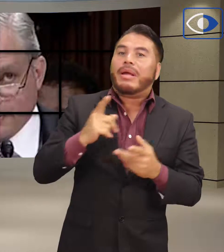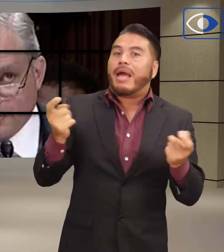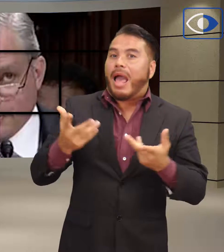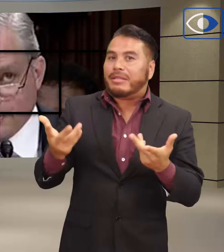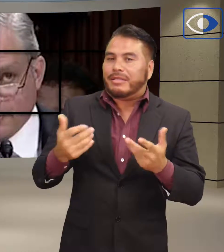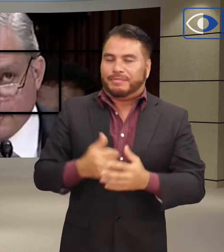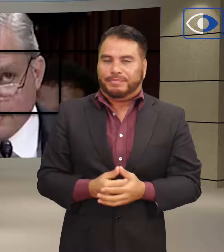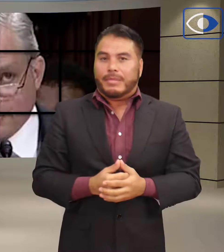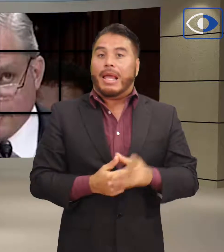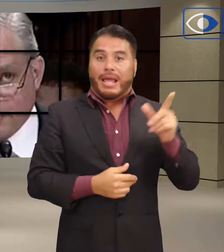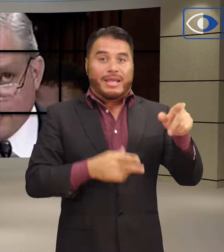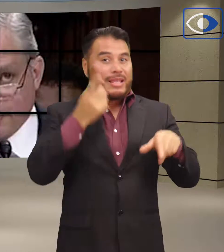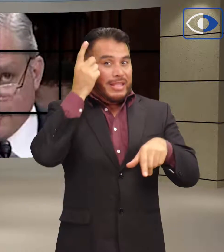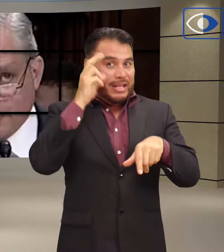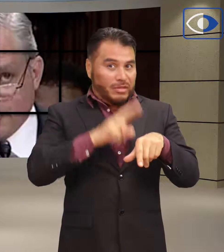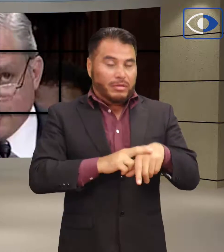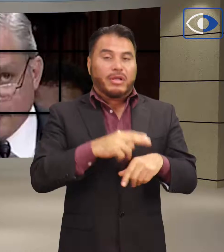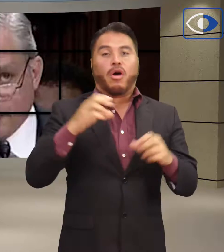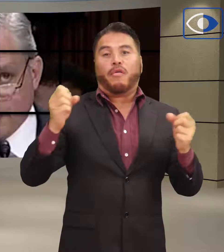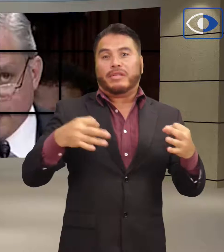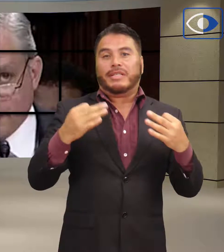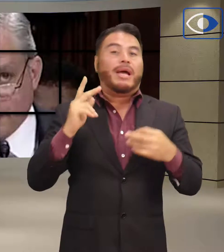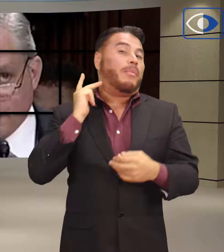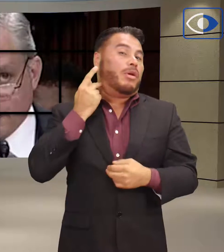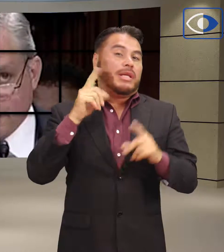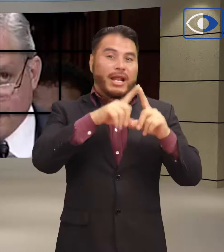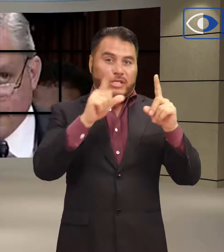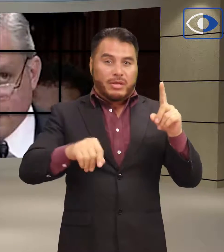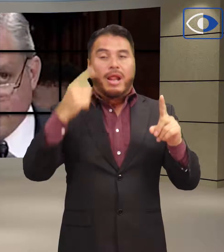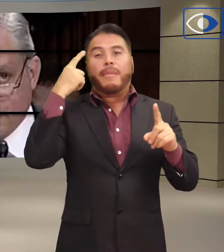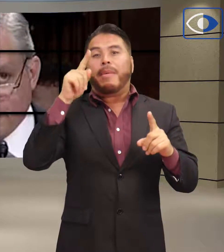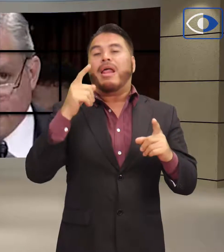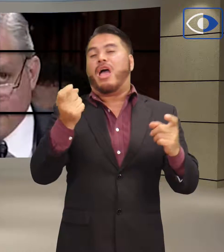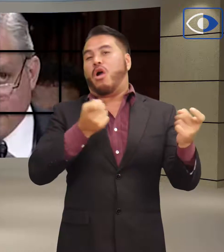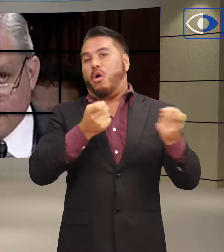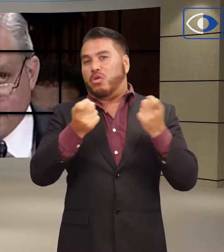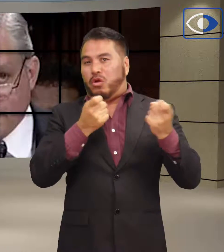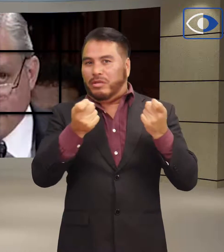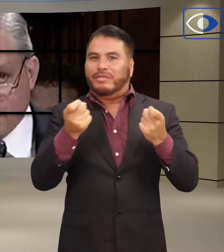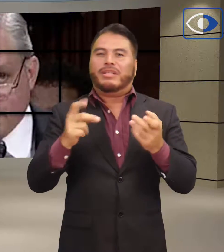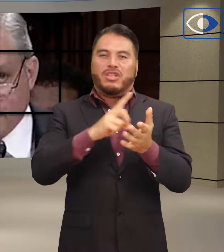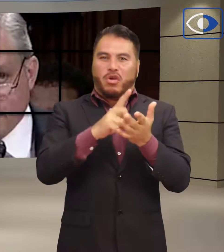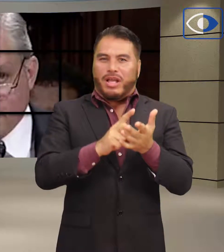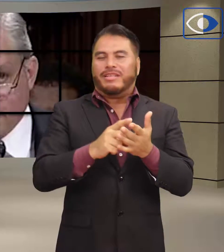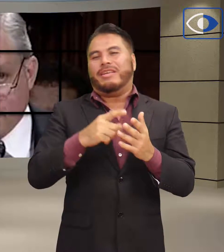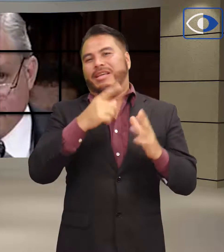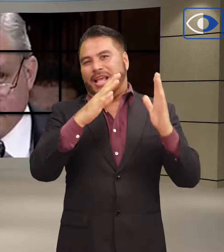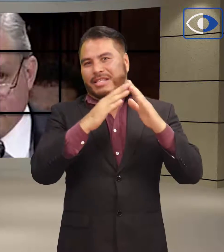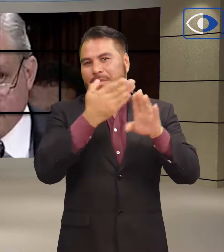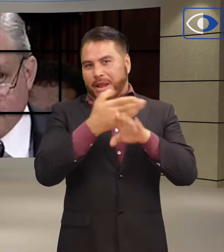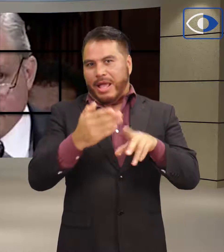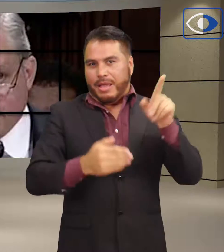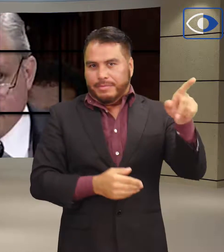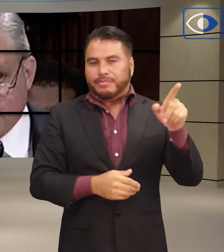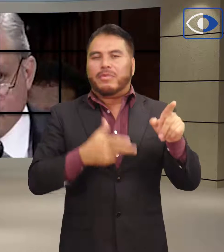Testificando ante el Senado de Estados Unidos, el director asociado de la Oficina de Política Nacional para el Control de Drogas de la Casa Blanca,